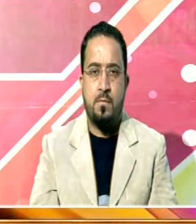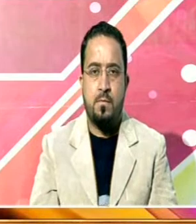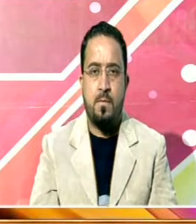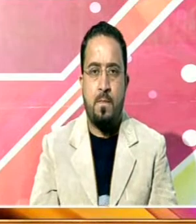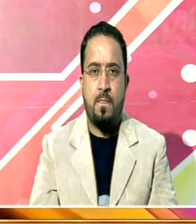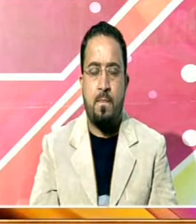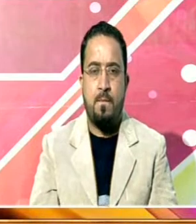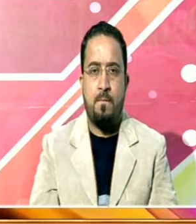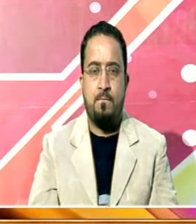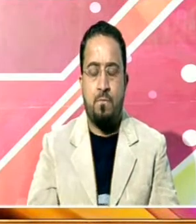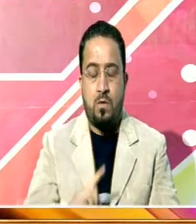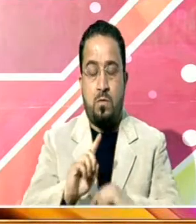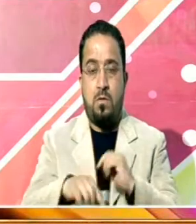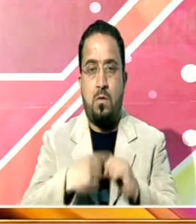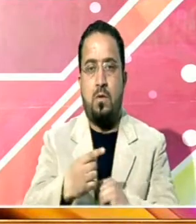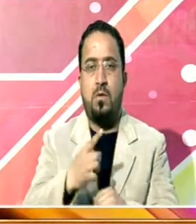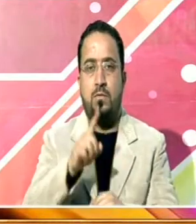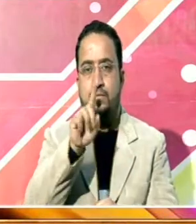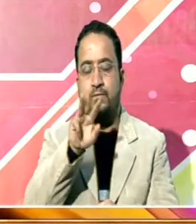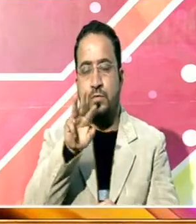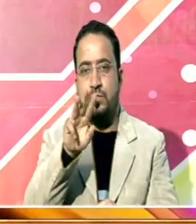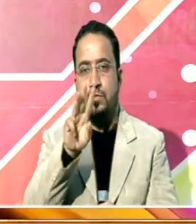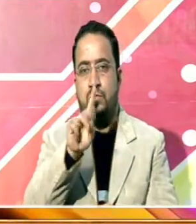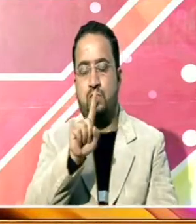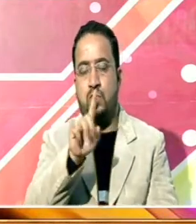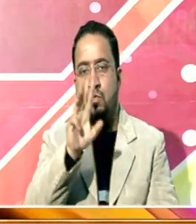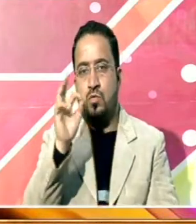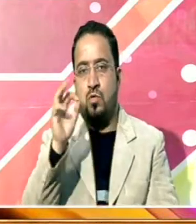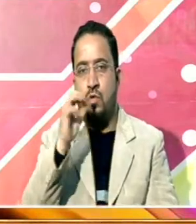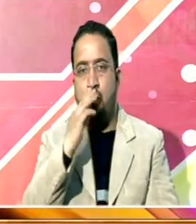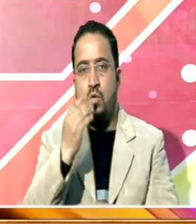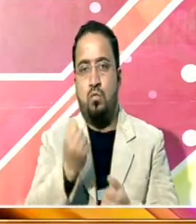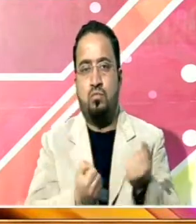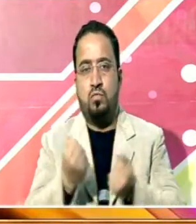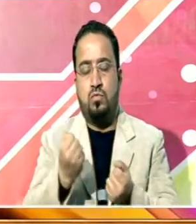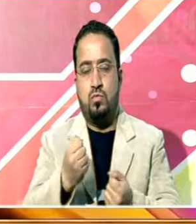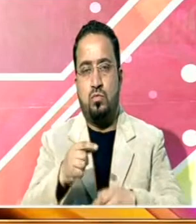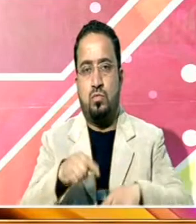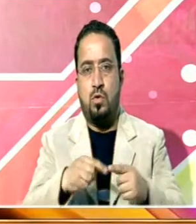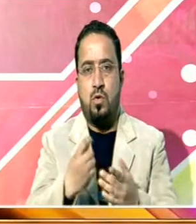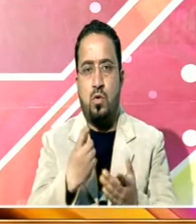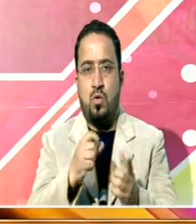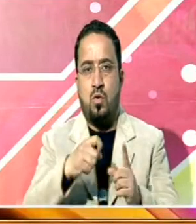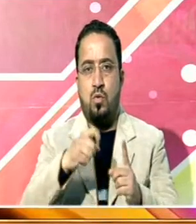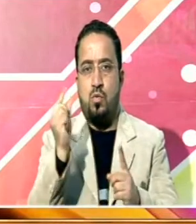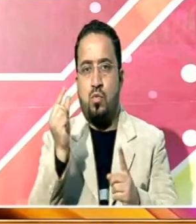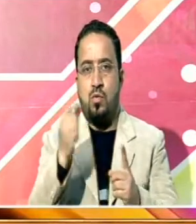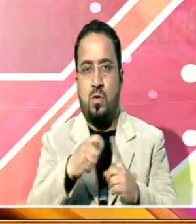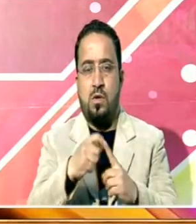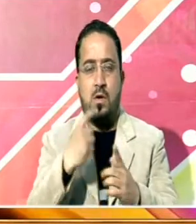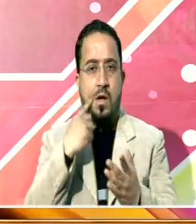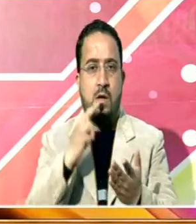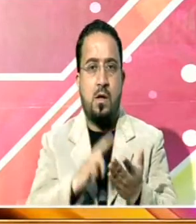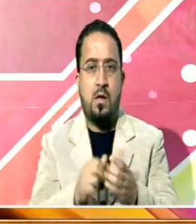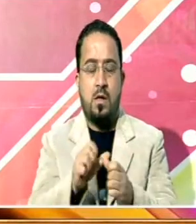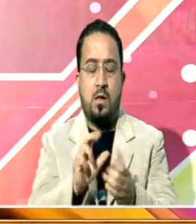اسی طرح مزید ایک ہزار شہریوں کو زمینی راستوں کے ذریعے یوکرین سے نکالا گیا ہے